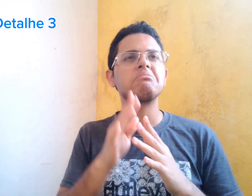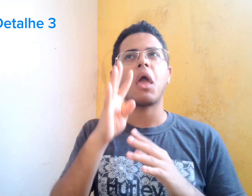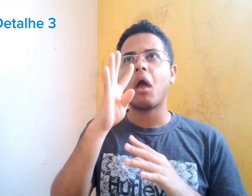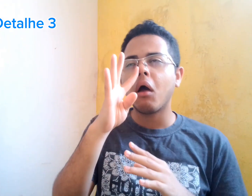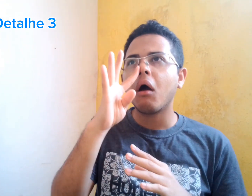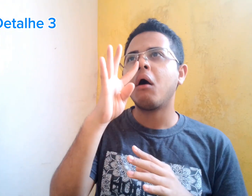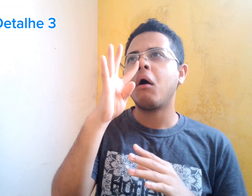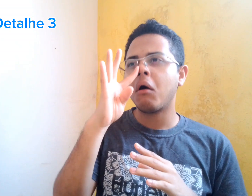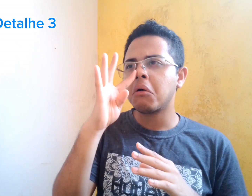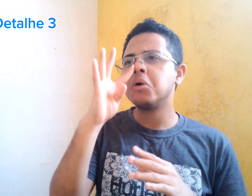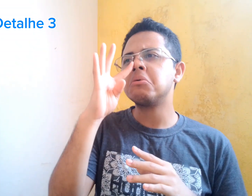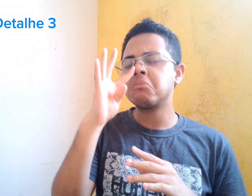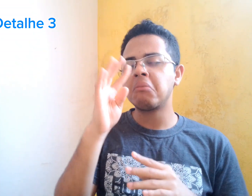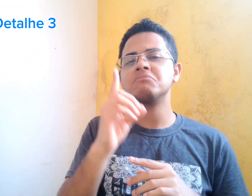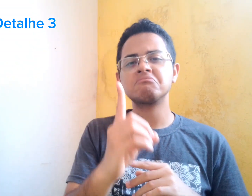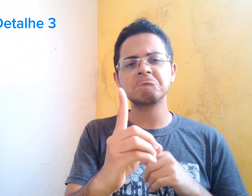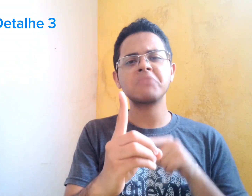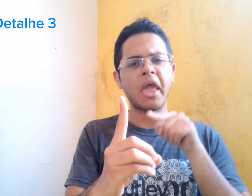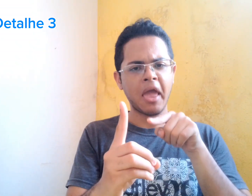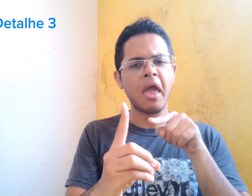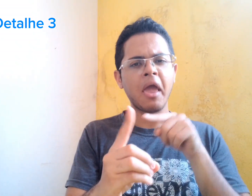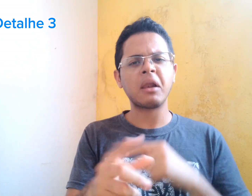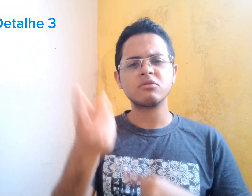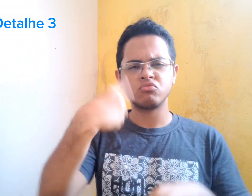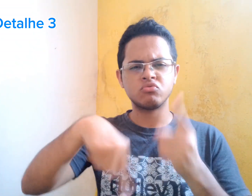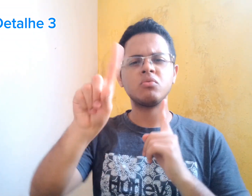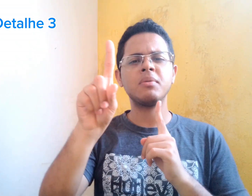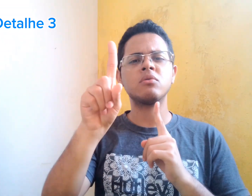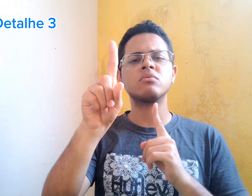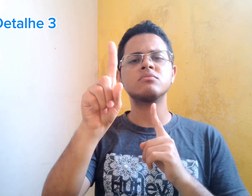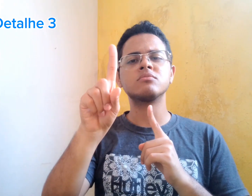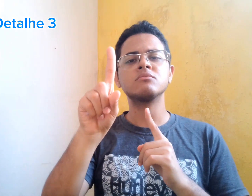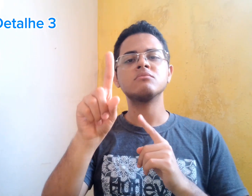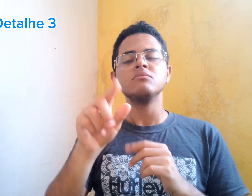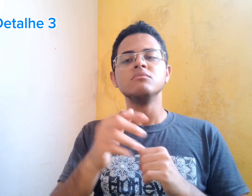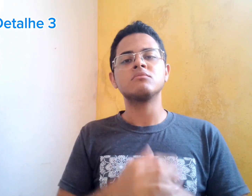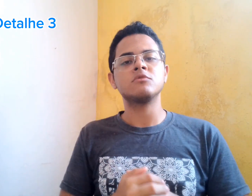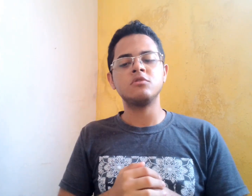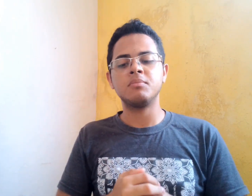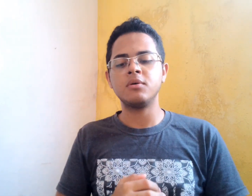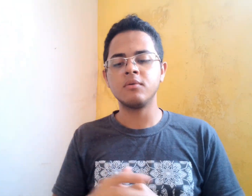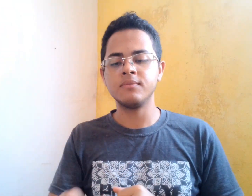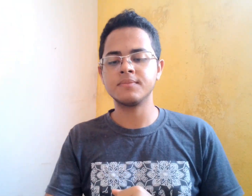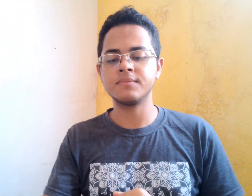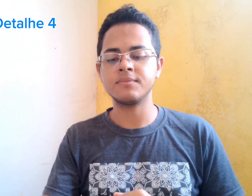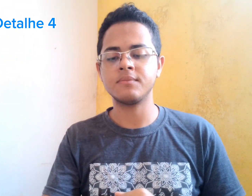E todos os cursos ficaram admirados. Porque ela tinha se superado.